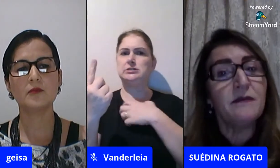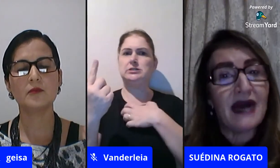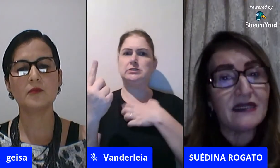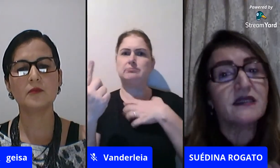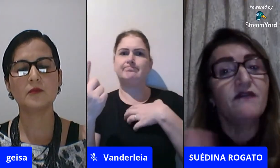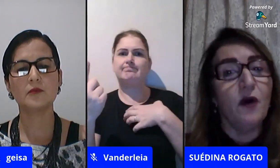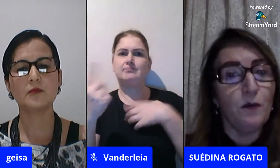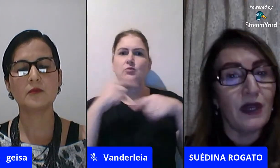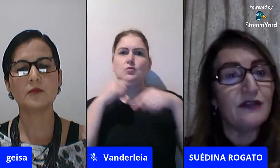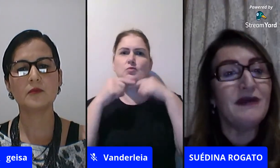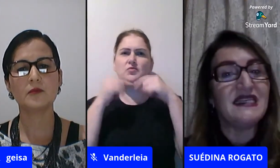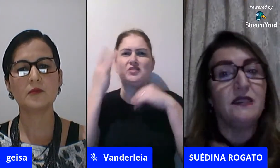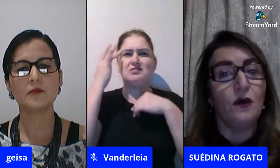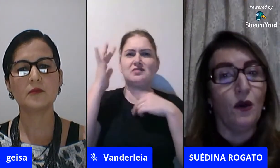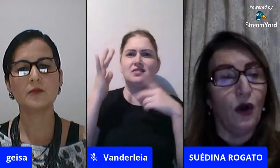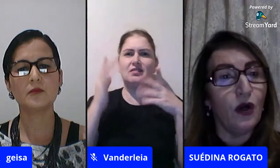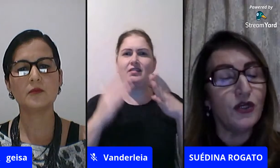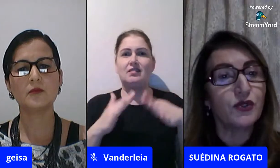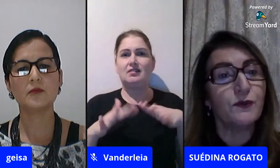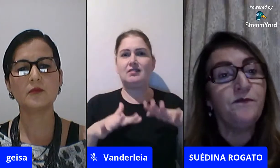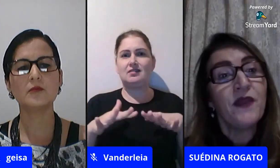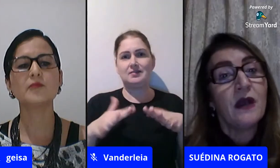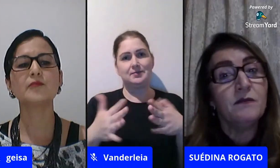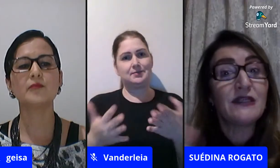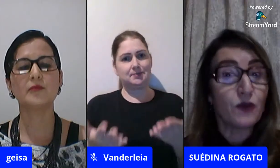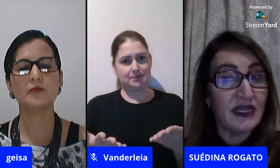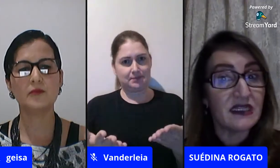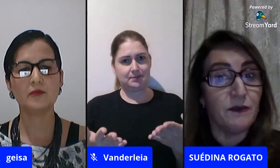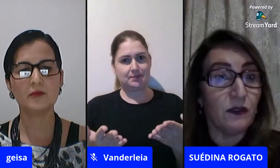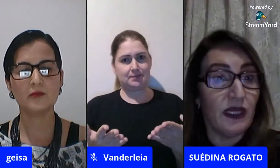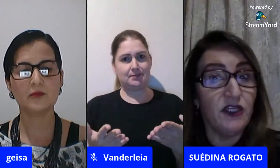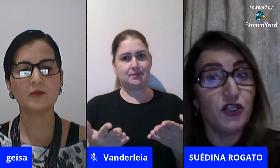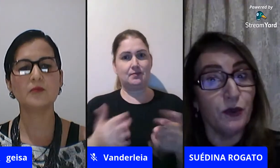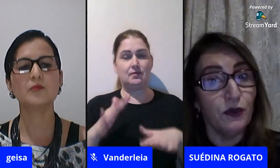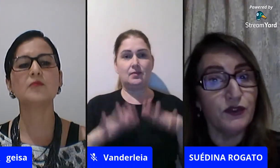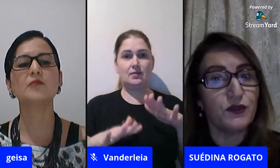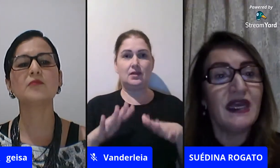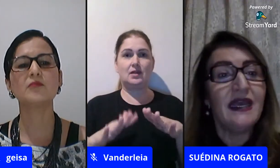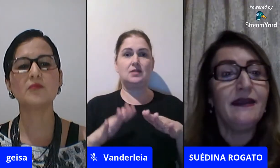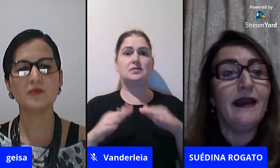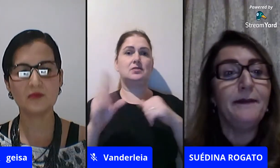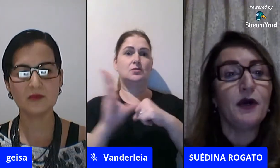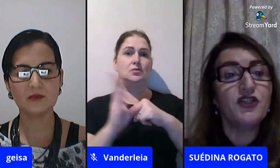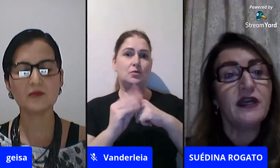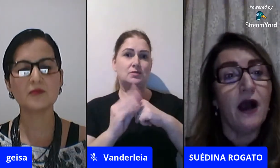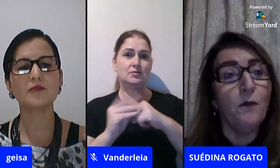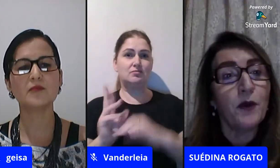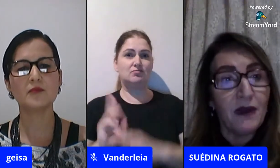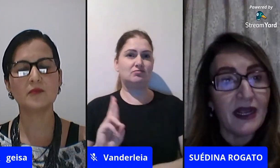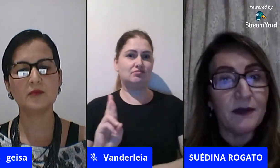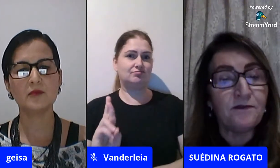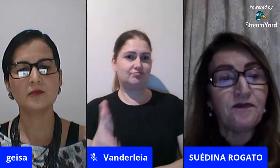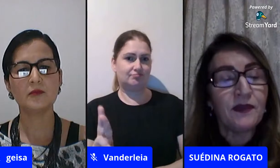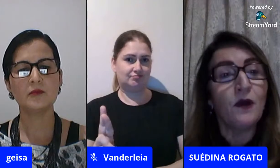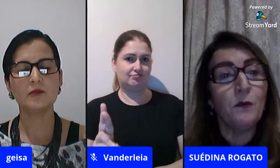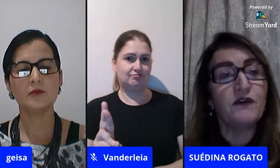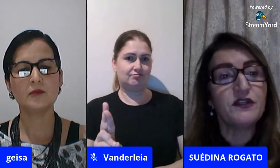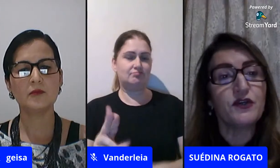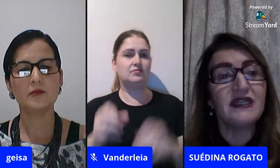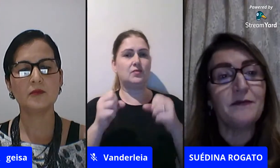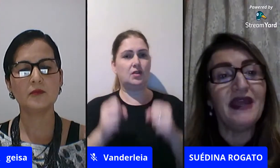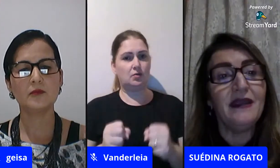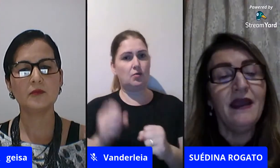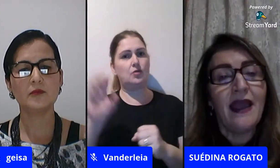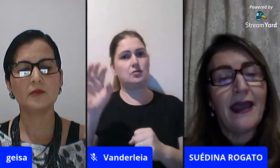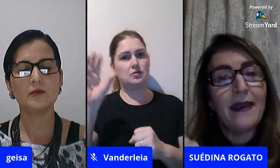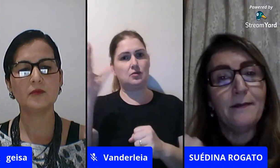os embates que vão pro lado mais ideológico mais conhecimento religioso e aí pode criar um problema então